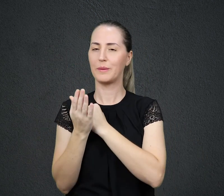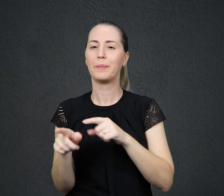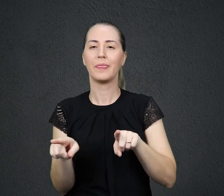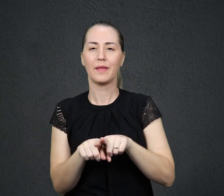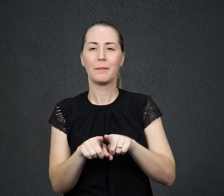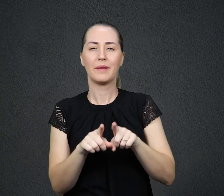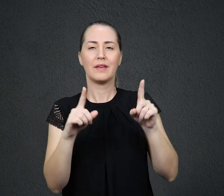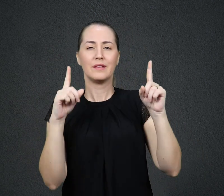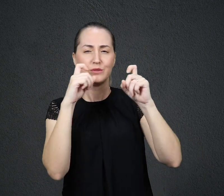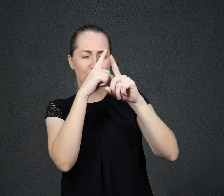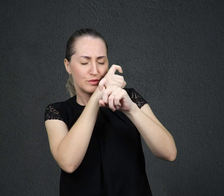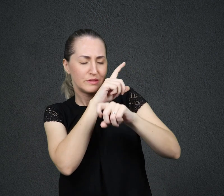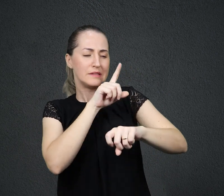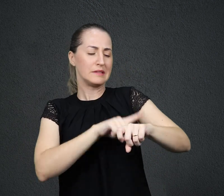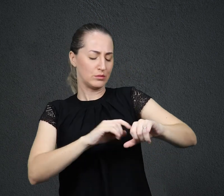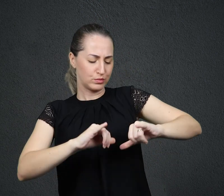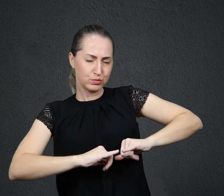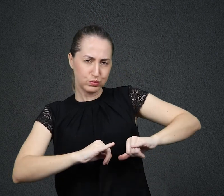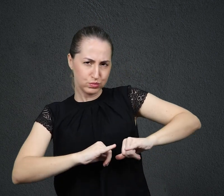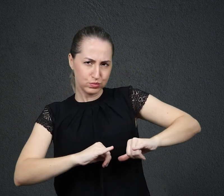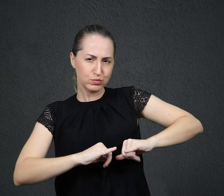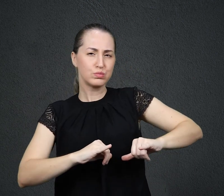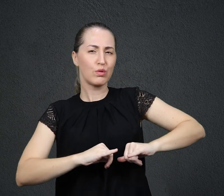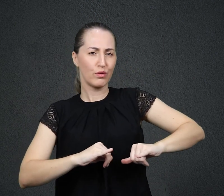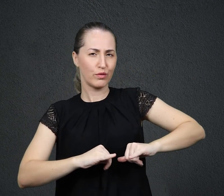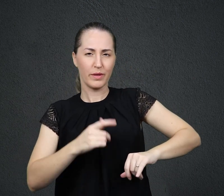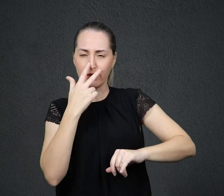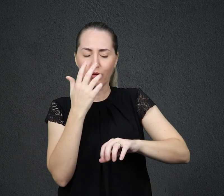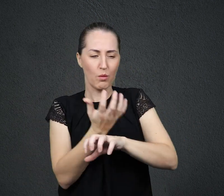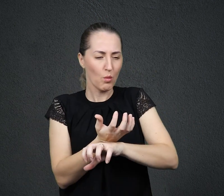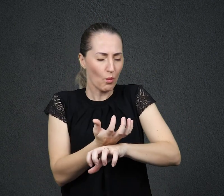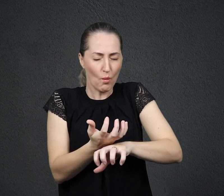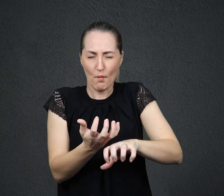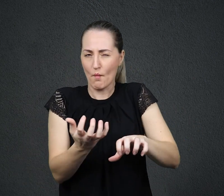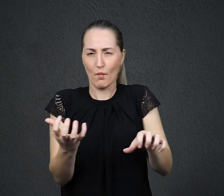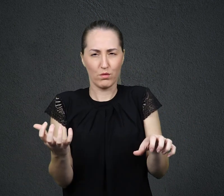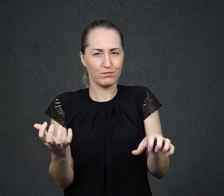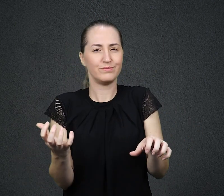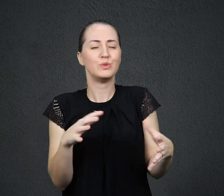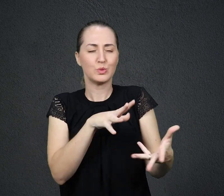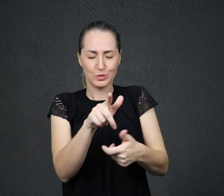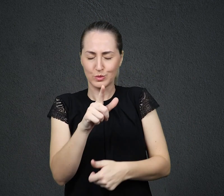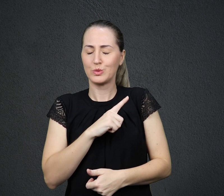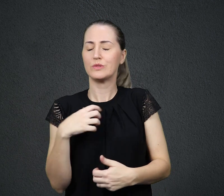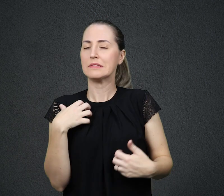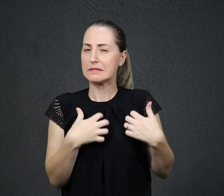o tempo vai ficar árido, pois ninguém passa pelo mundo sem esses momentos. Mas Deus promete trazer